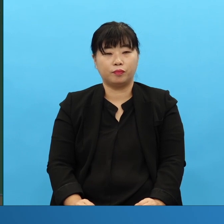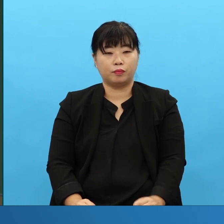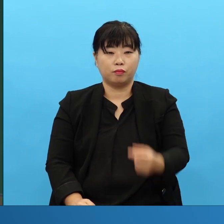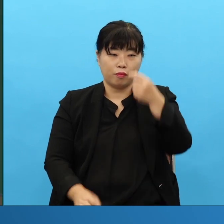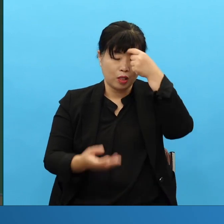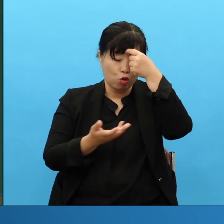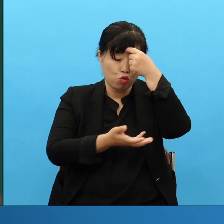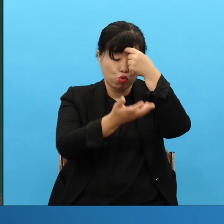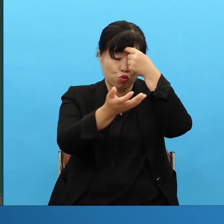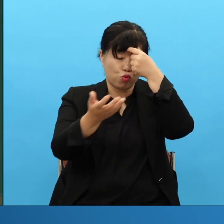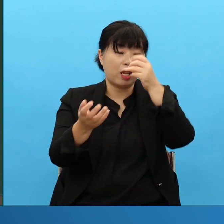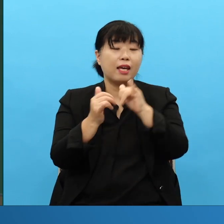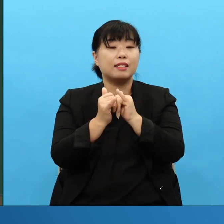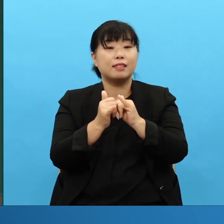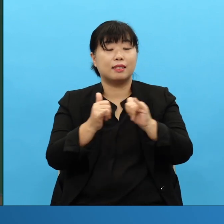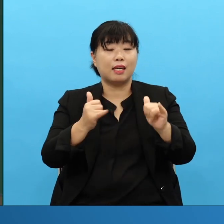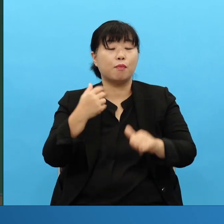모든 걸 초월할 수 있도록